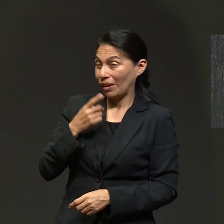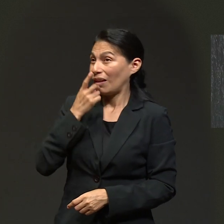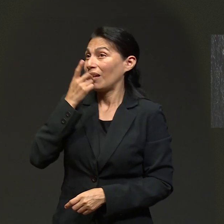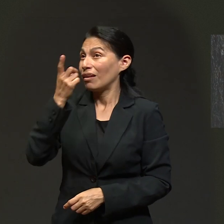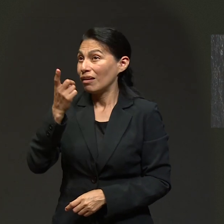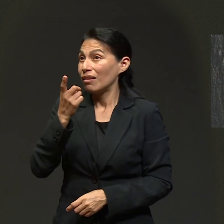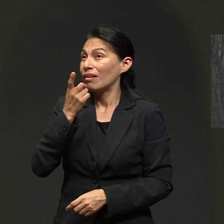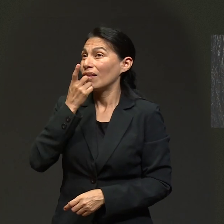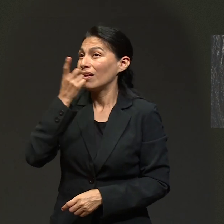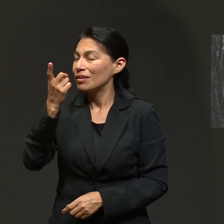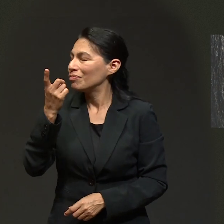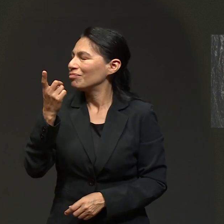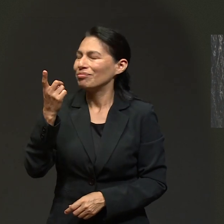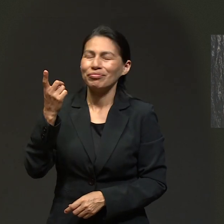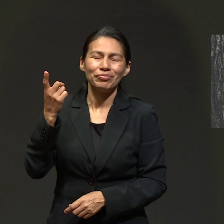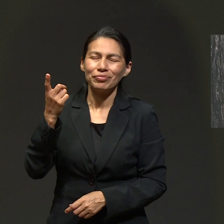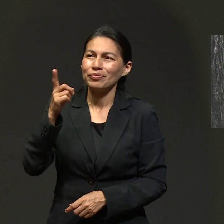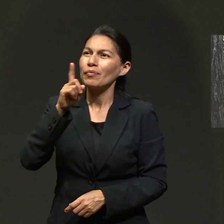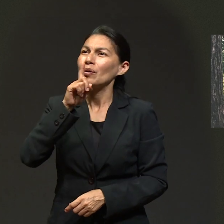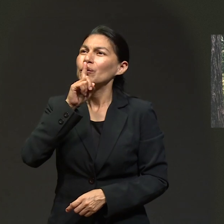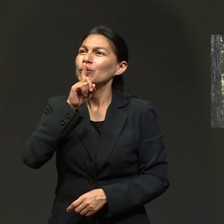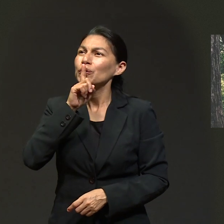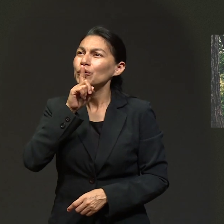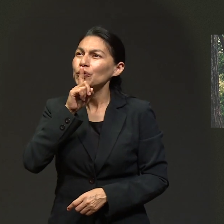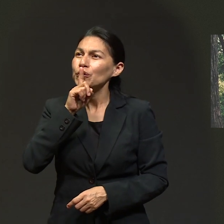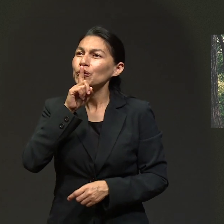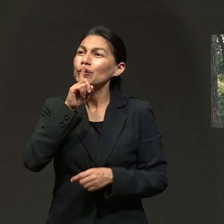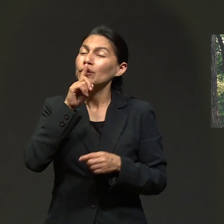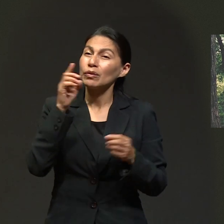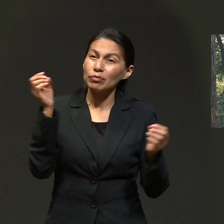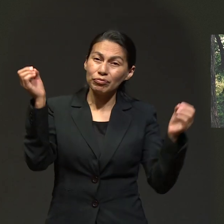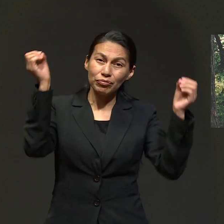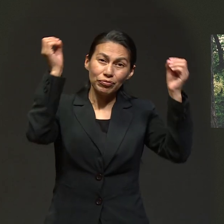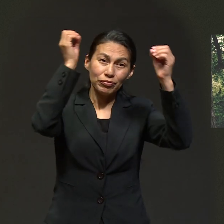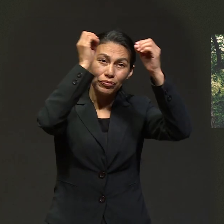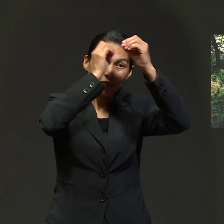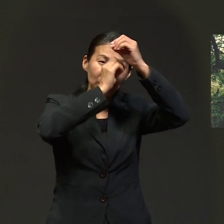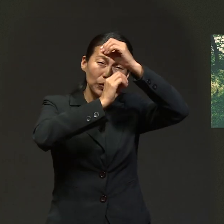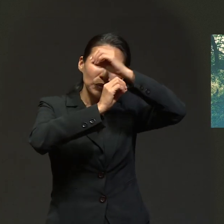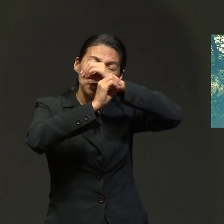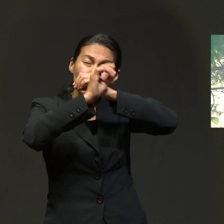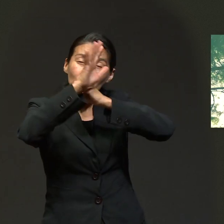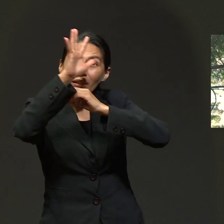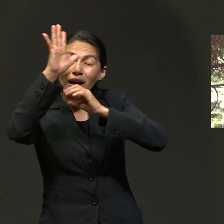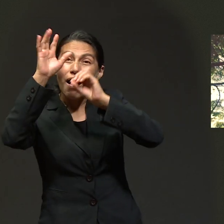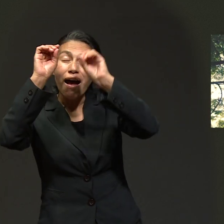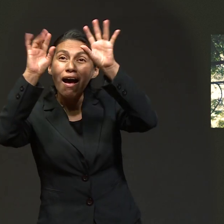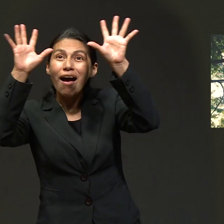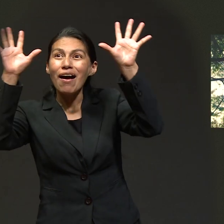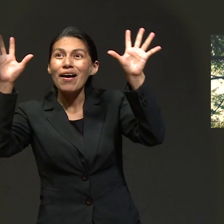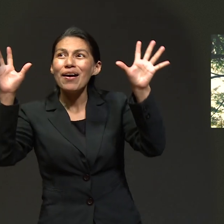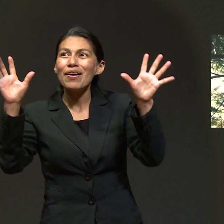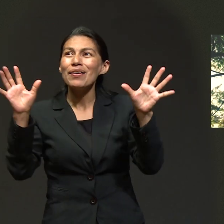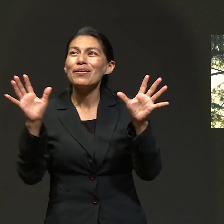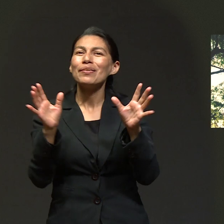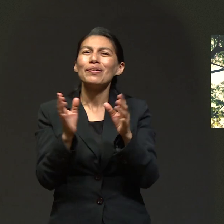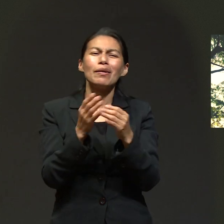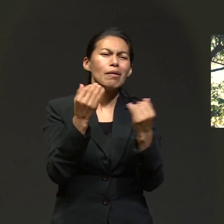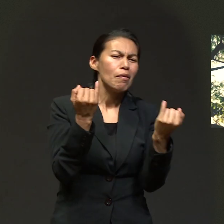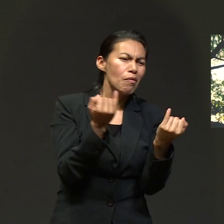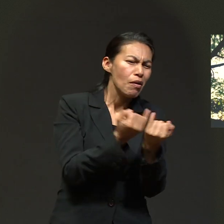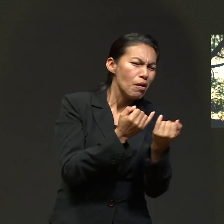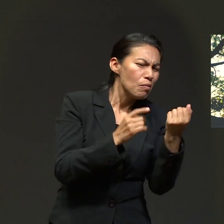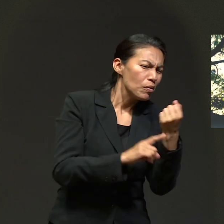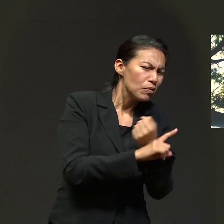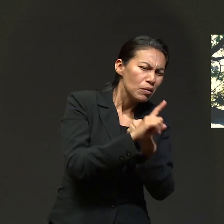Esperaré sin cuestionar, aunque el camino oscuro esté, en la mañana el sol